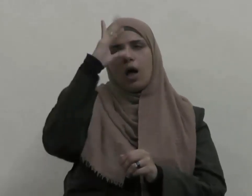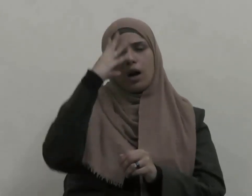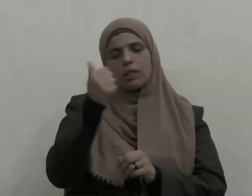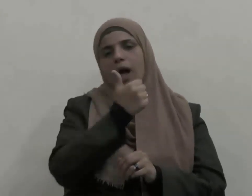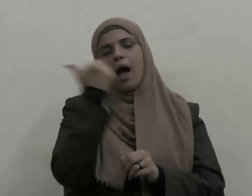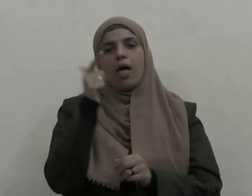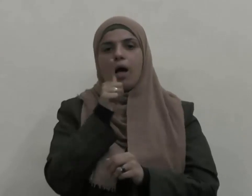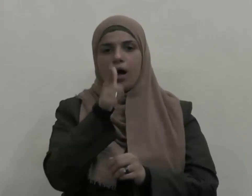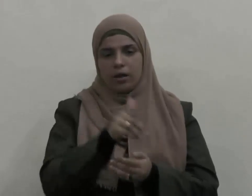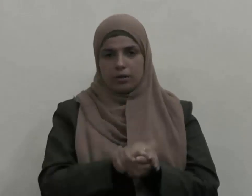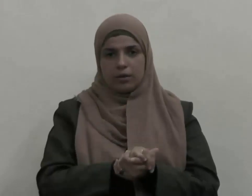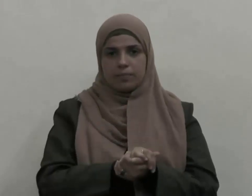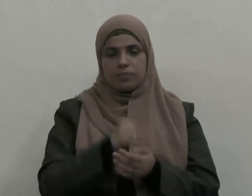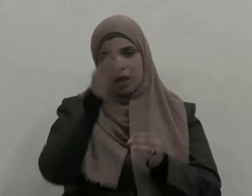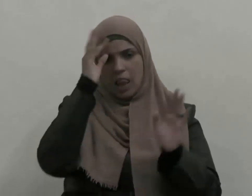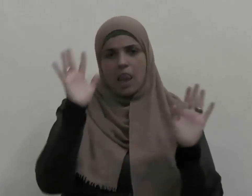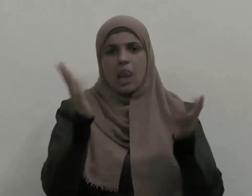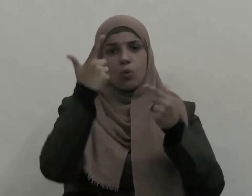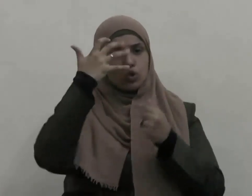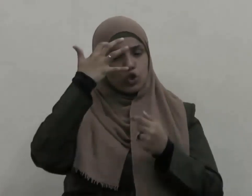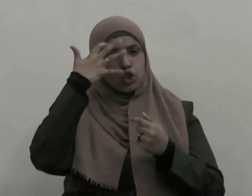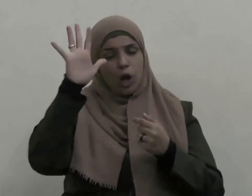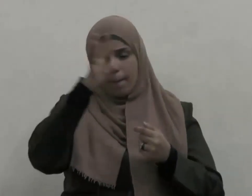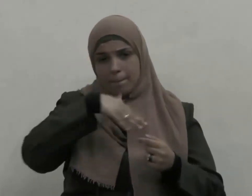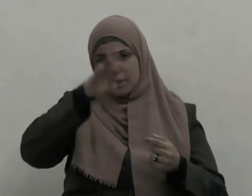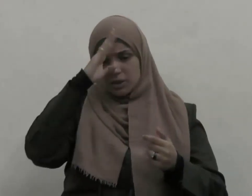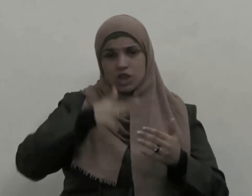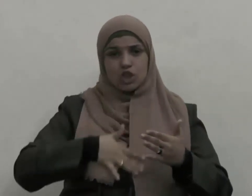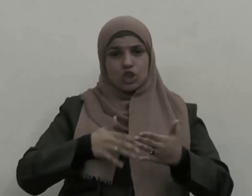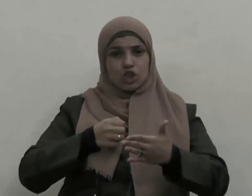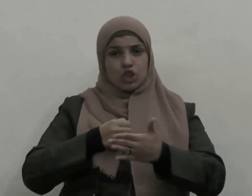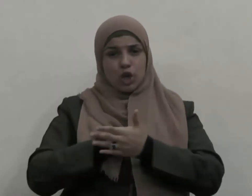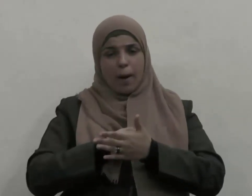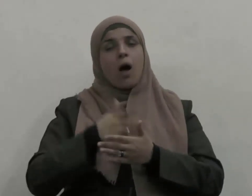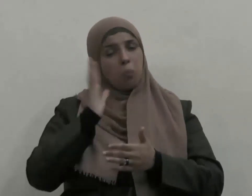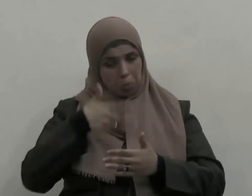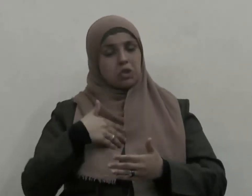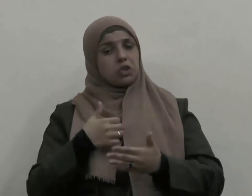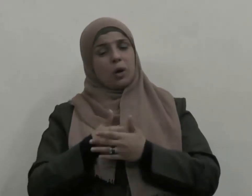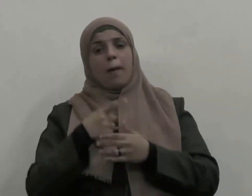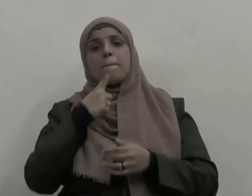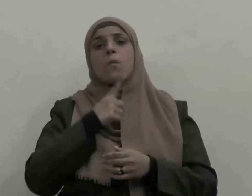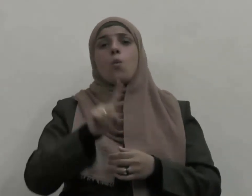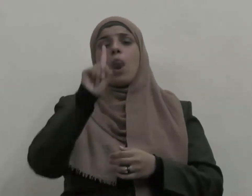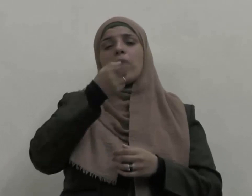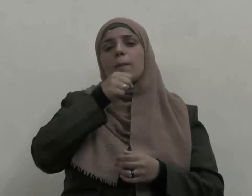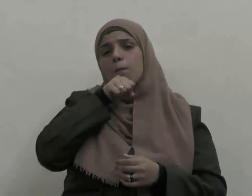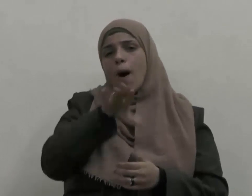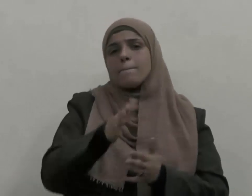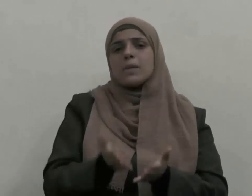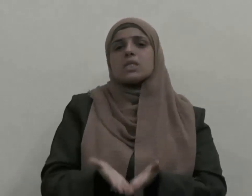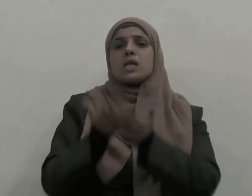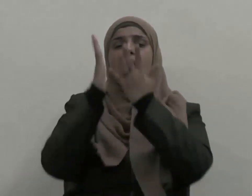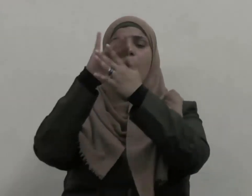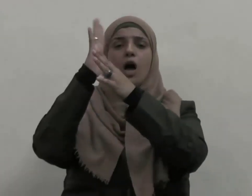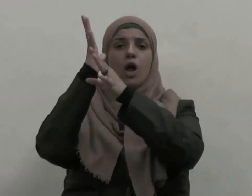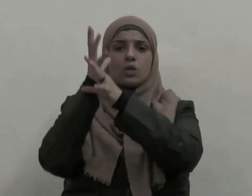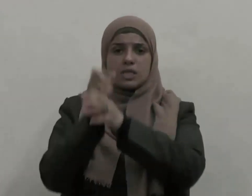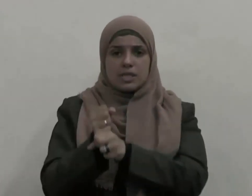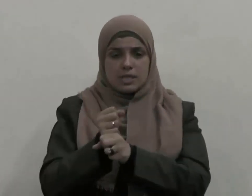شئنا أن نشبع شبعنا ولكن محمدا صلى الله عليه وسلم كان يؤثر على